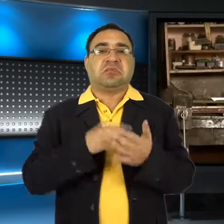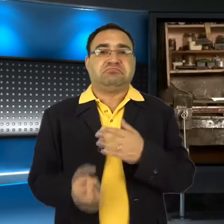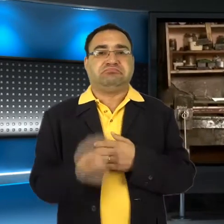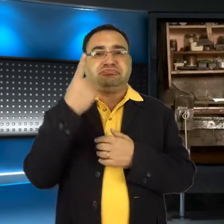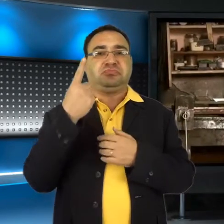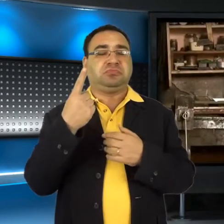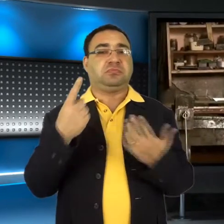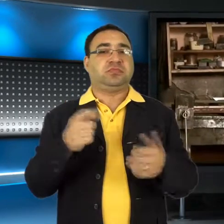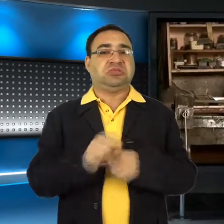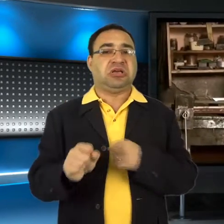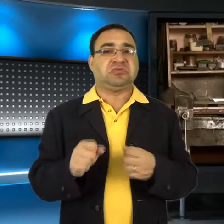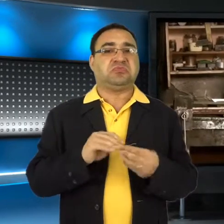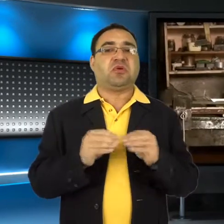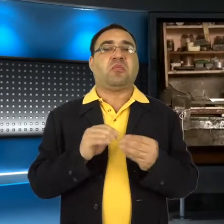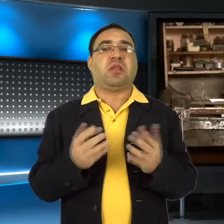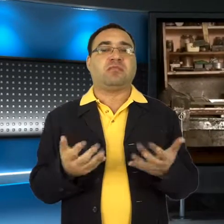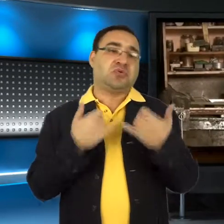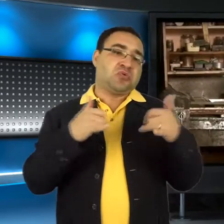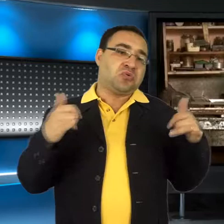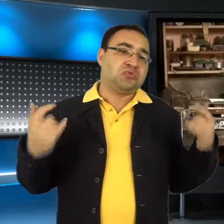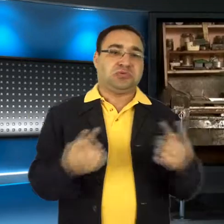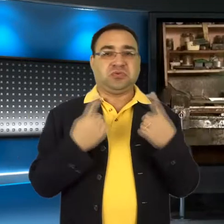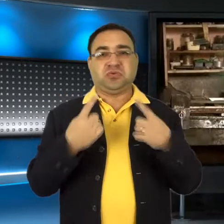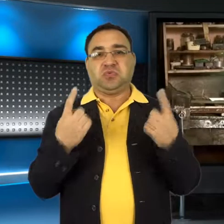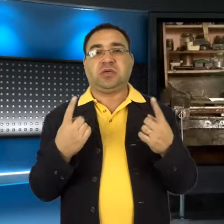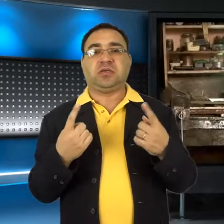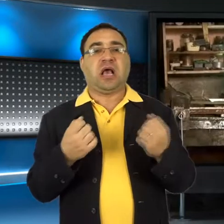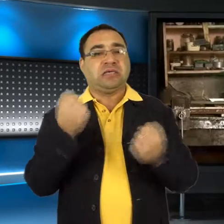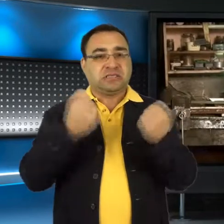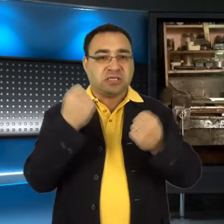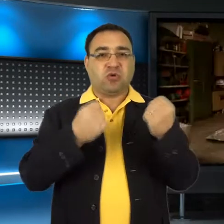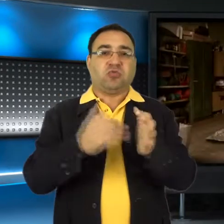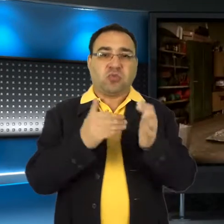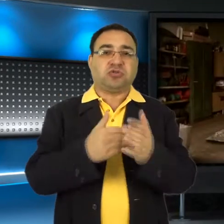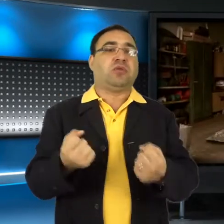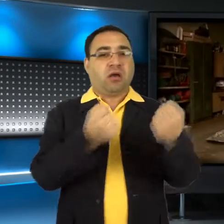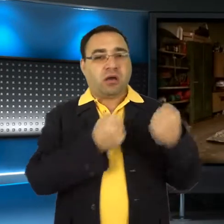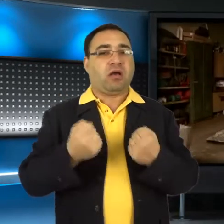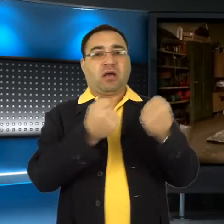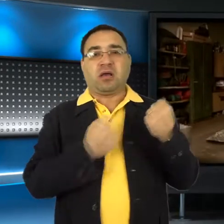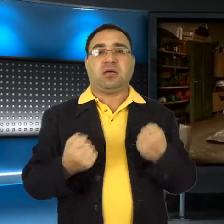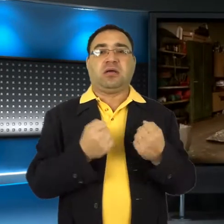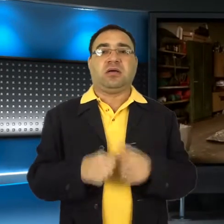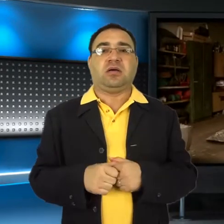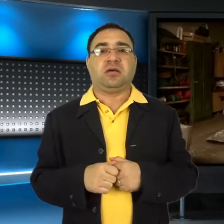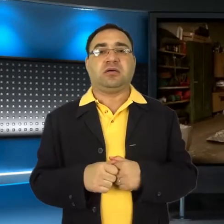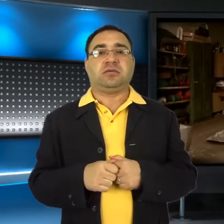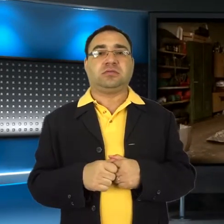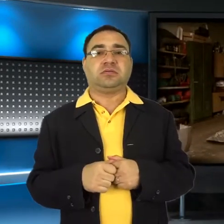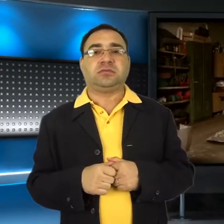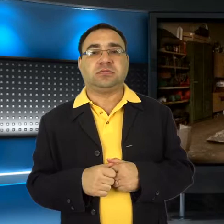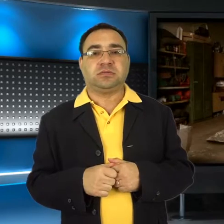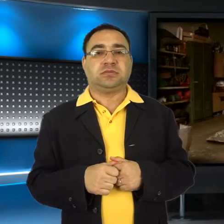Awaria w każdej chwili wyskoczy, także różnie to bywa. A samochody potrzebne do użytku, i